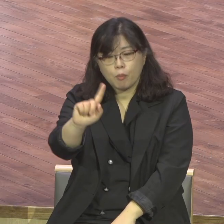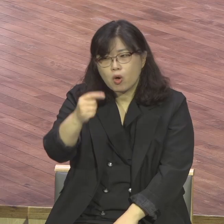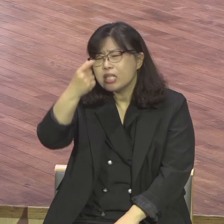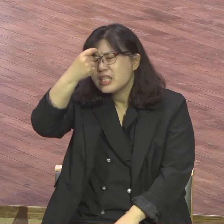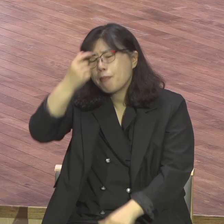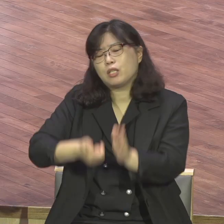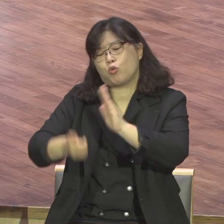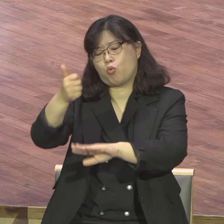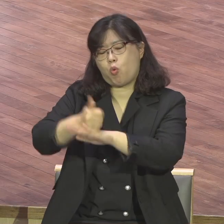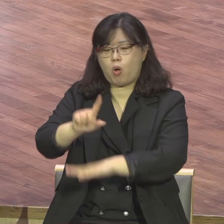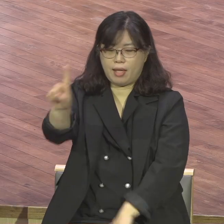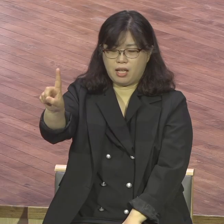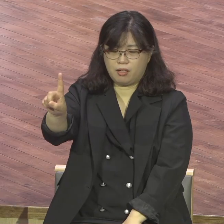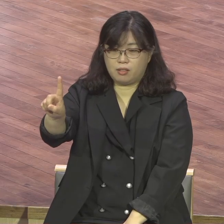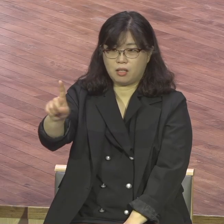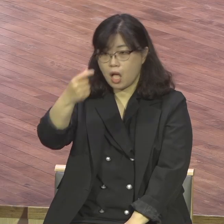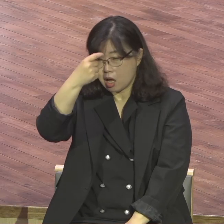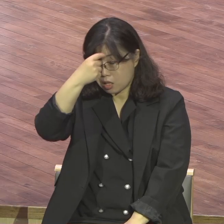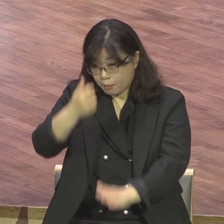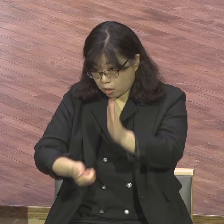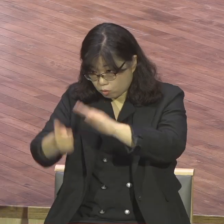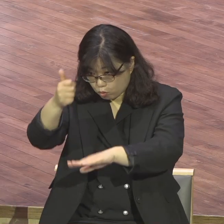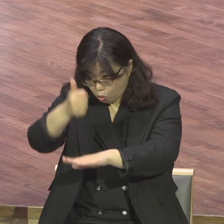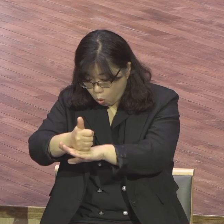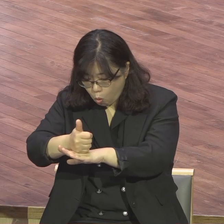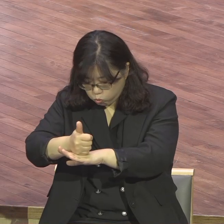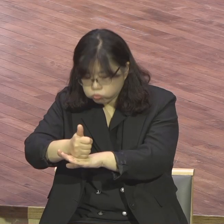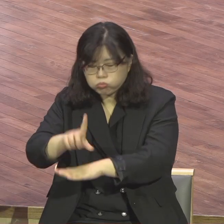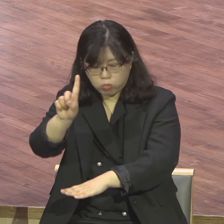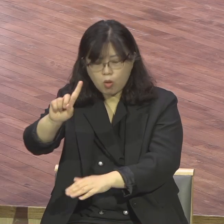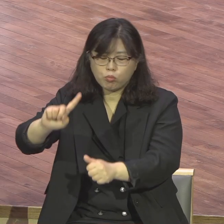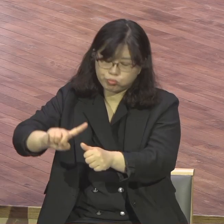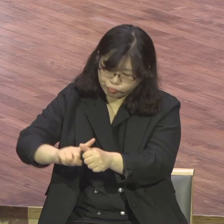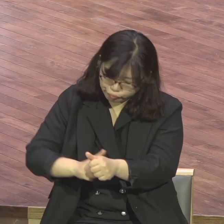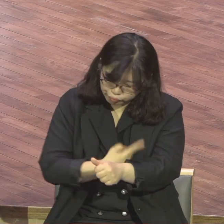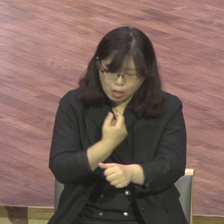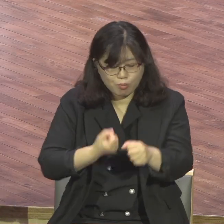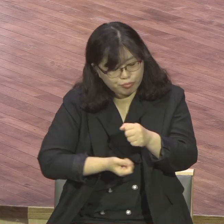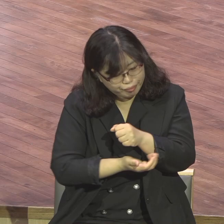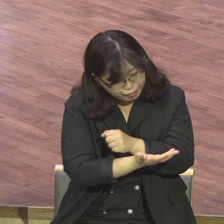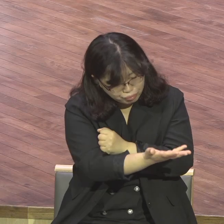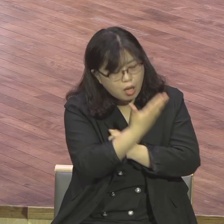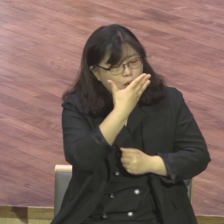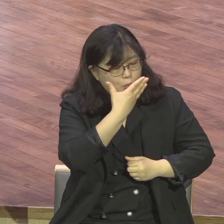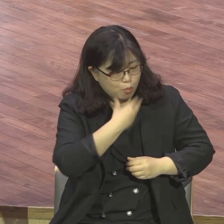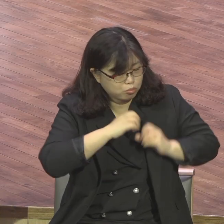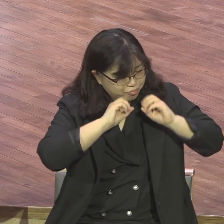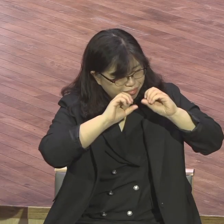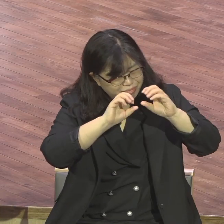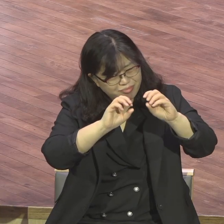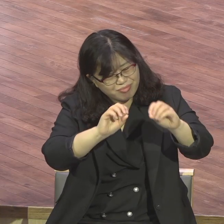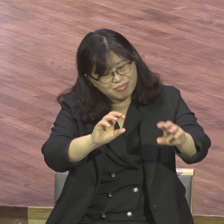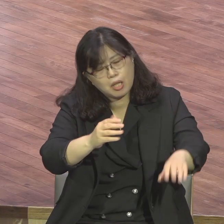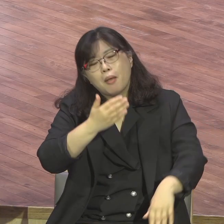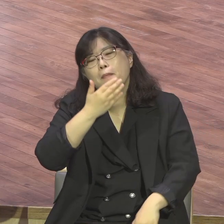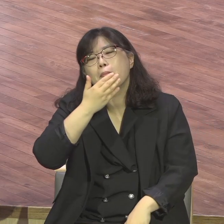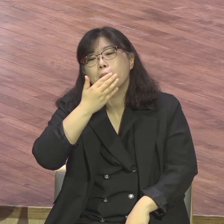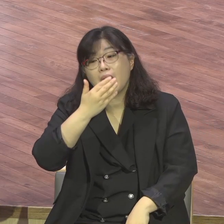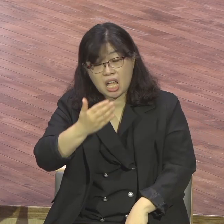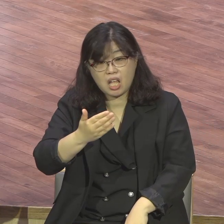인도하시고 문 열어주시고 다 알아서 하신다니까요 아니 해를 멈추고 다를 멈추는 분이 하나님이신데 홍해를 가르치는 분이